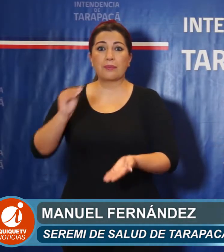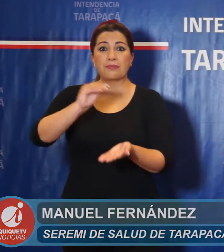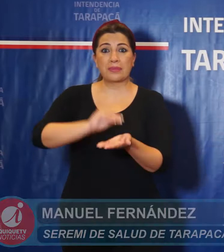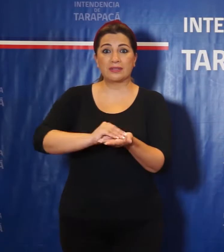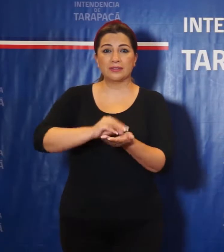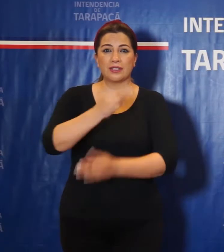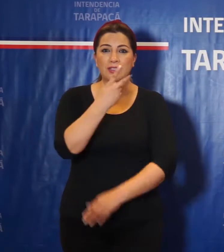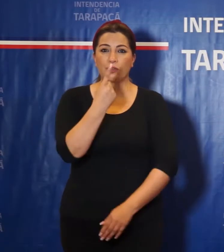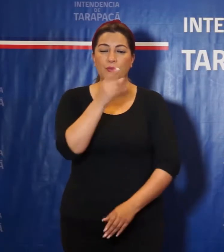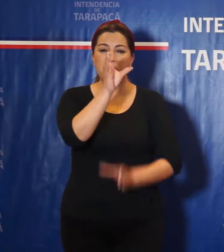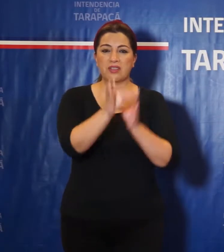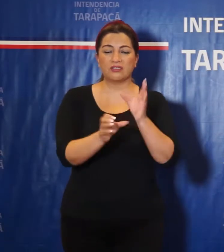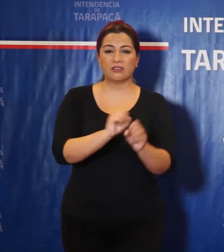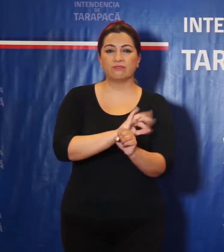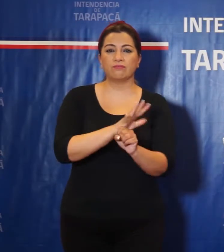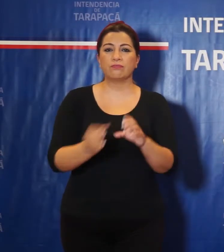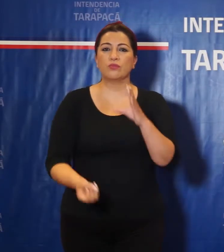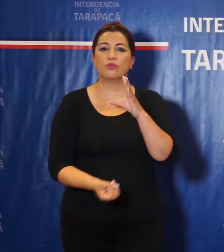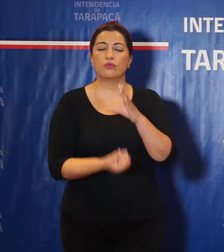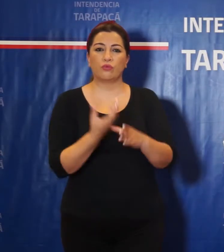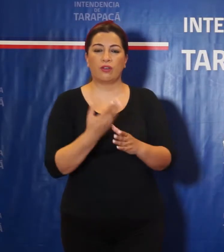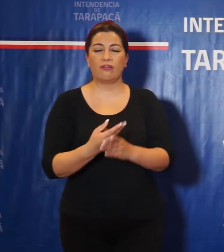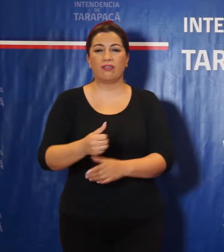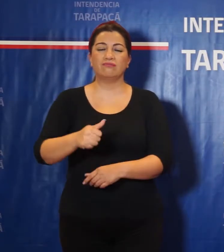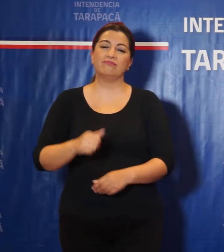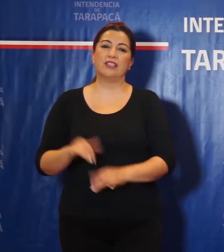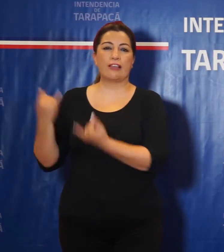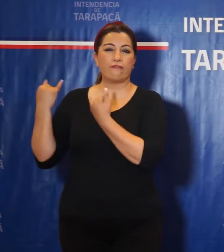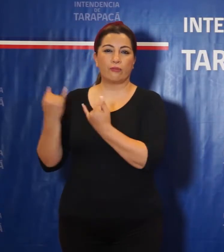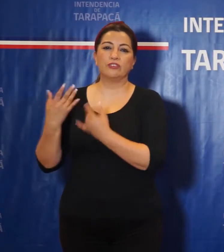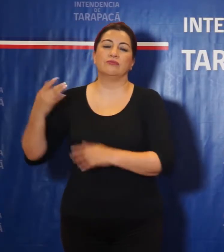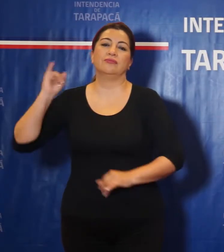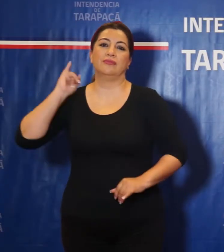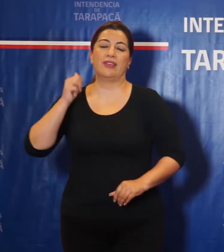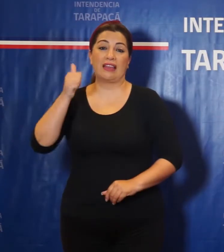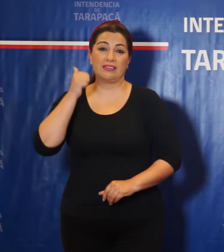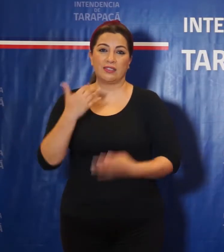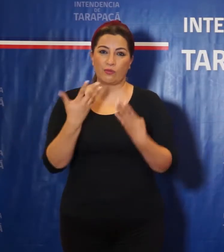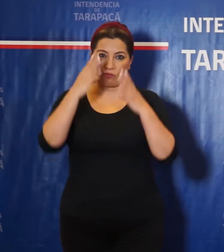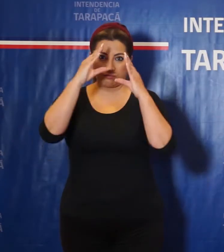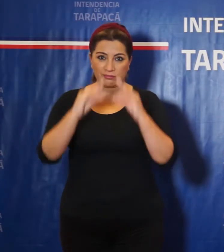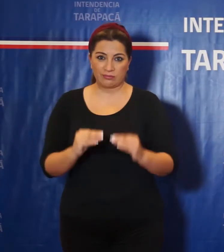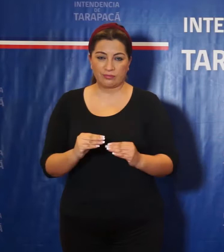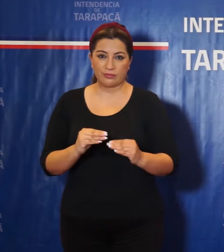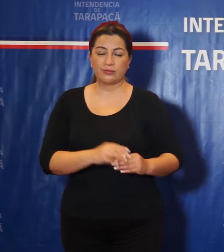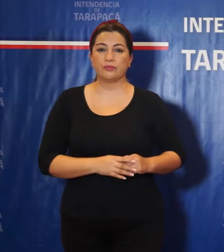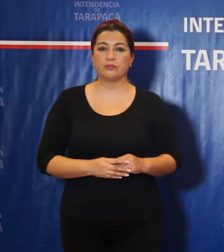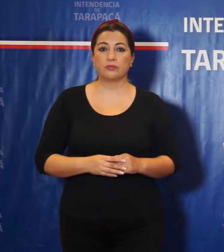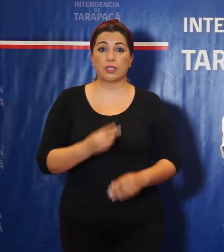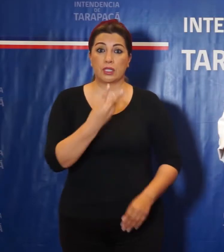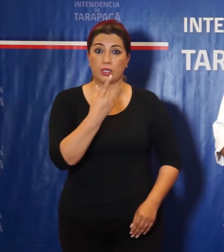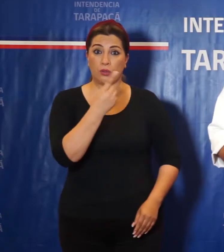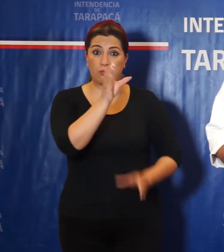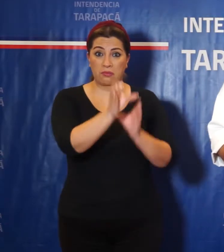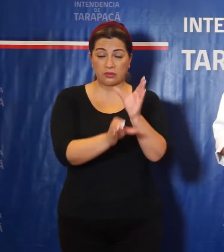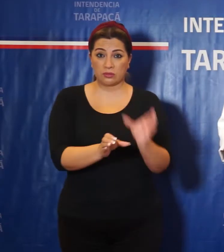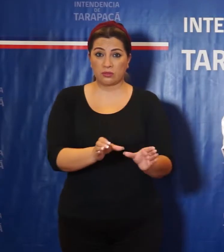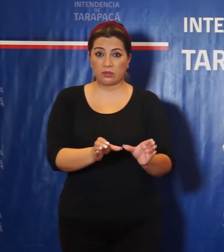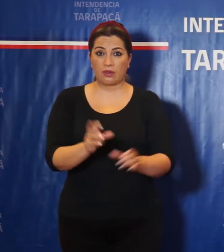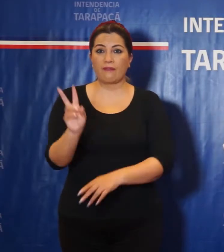casos positivos correspondientes al corte del día de ayer, recordemos a las 21 horas. De los 31 casos,